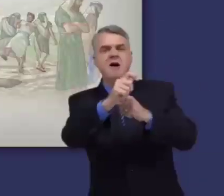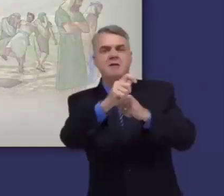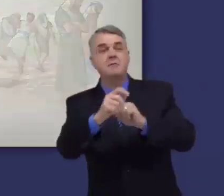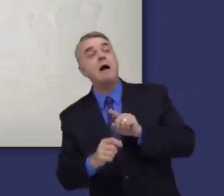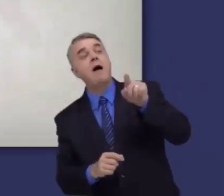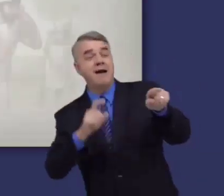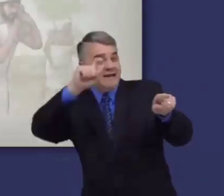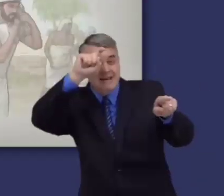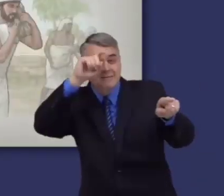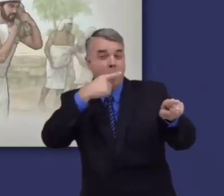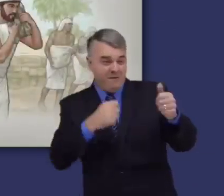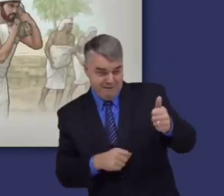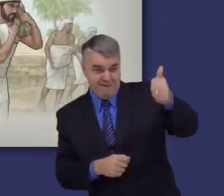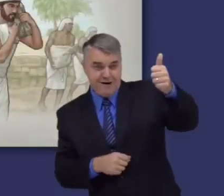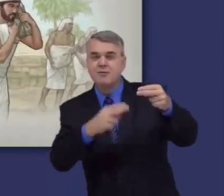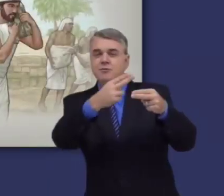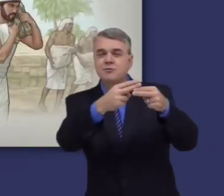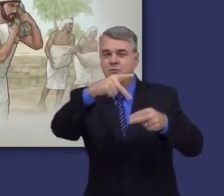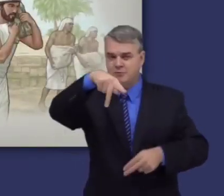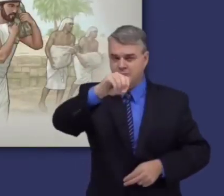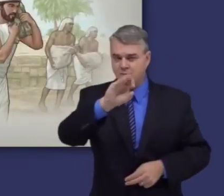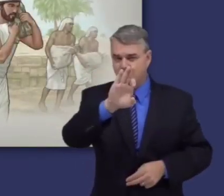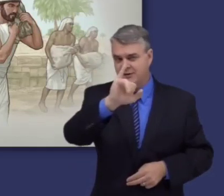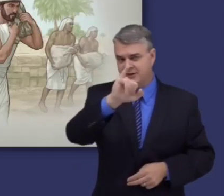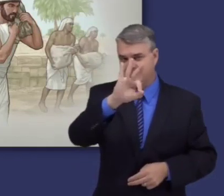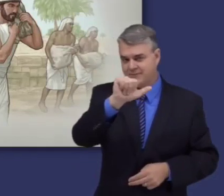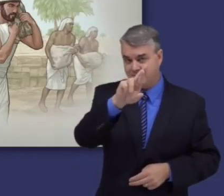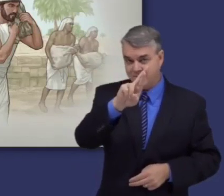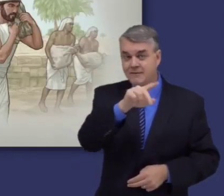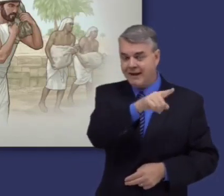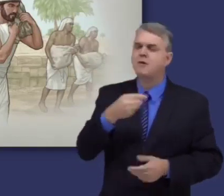convierte en esclavo de Potifar, un funcionario de la corte del faraón.